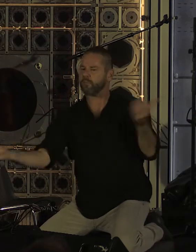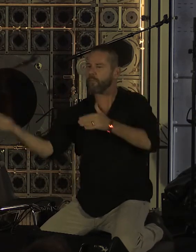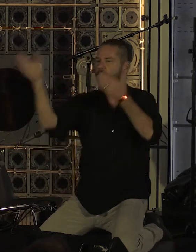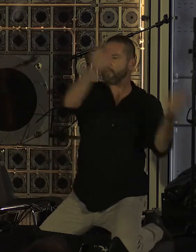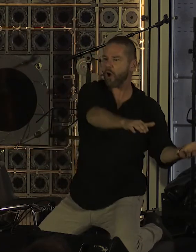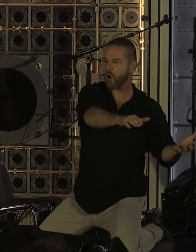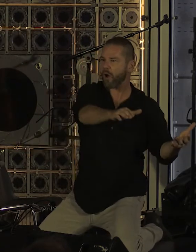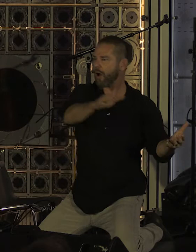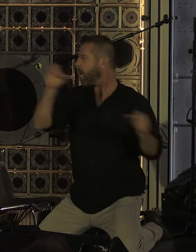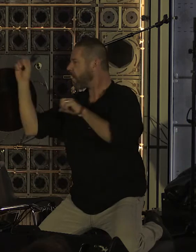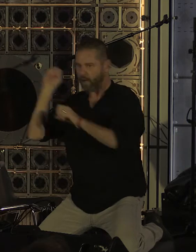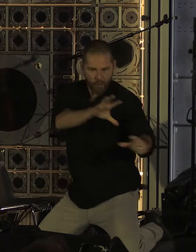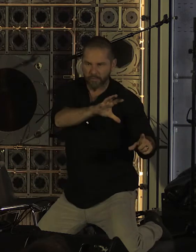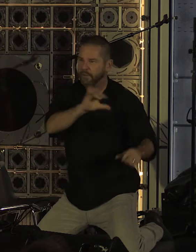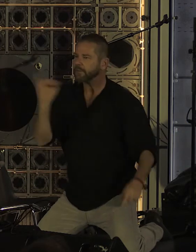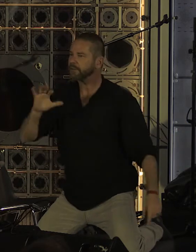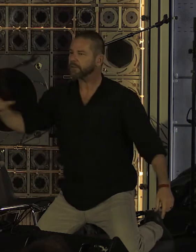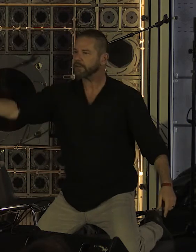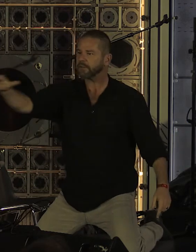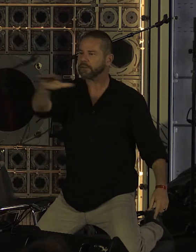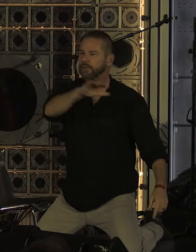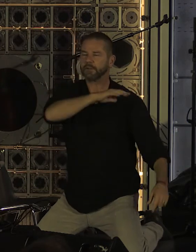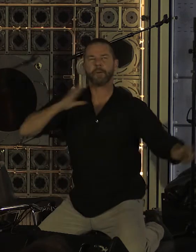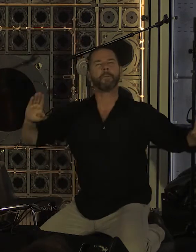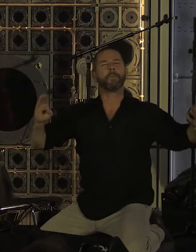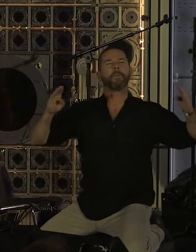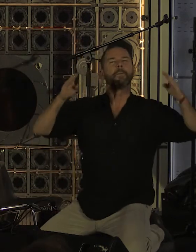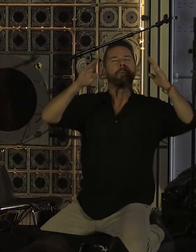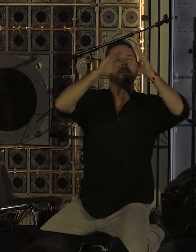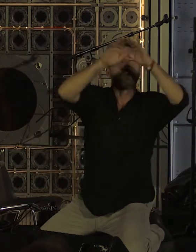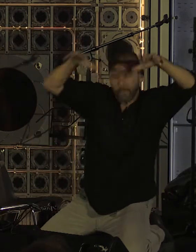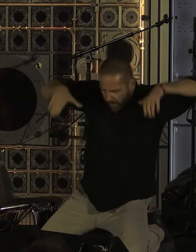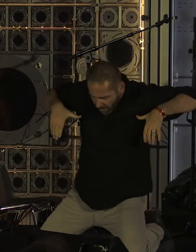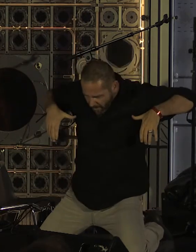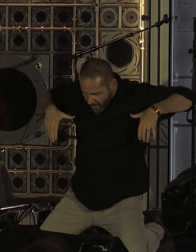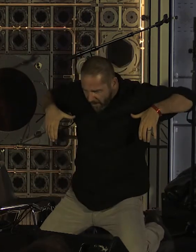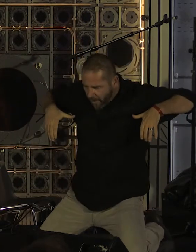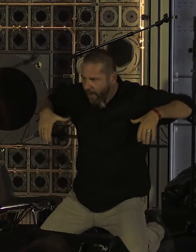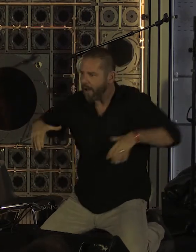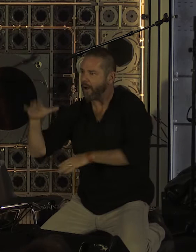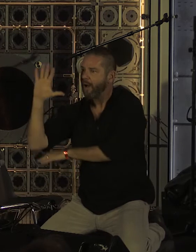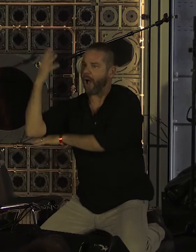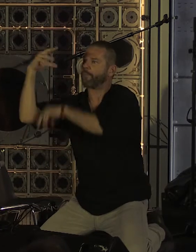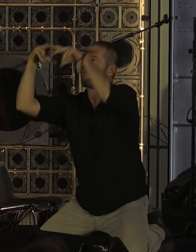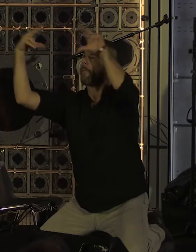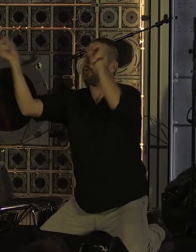Les crêtes Des plus hauts badaniers Où l'oiseau et l'heure Se fait silencieux